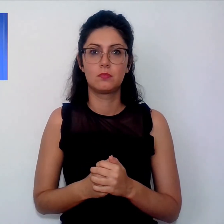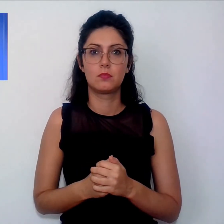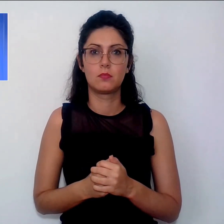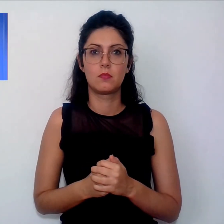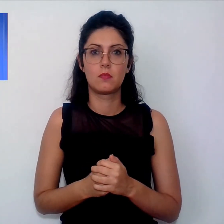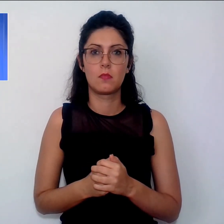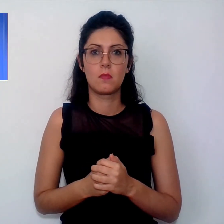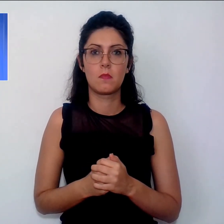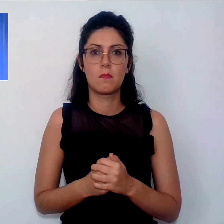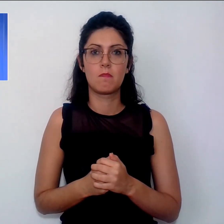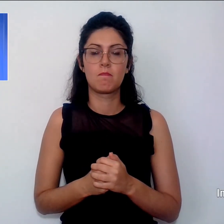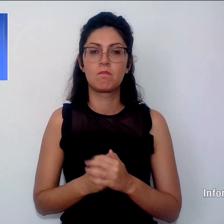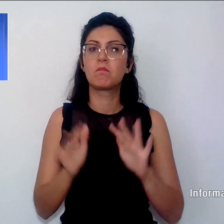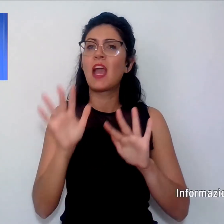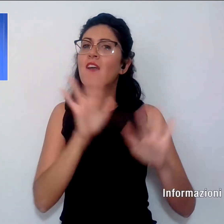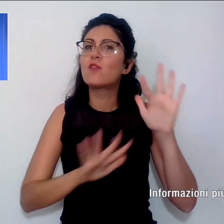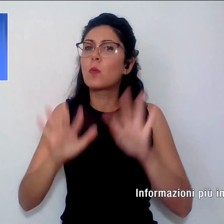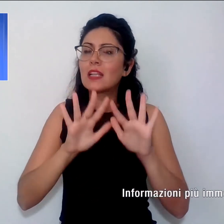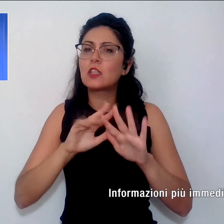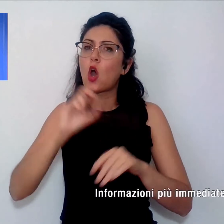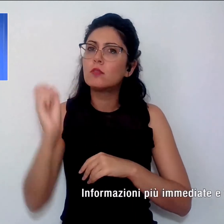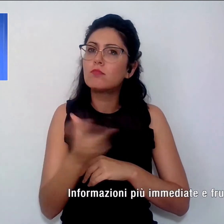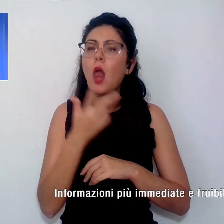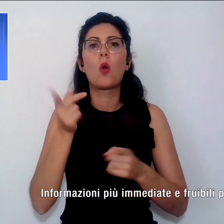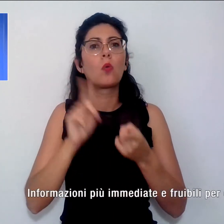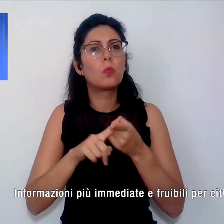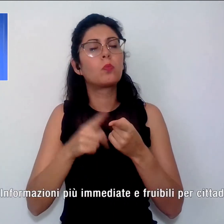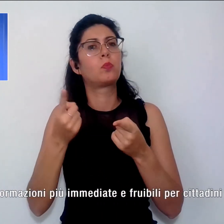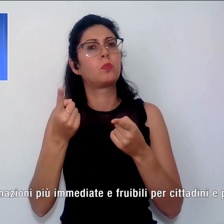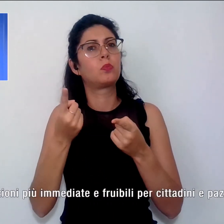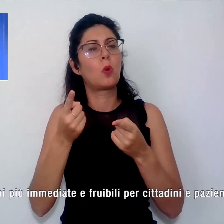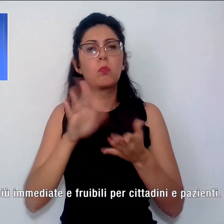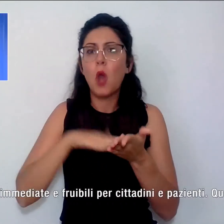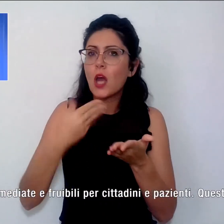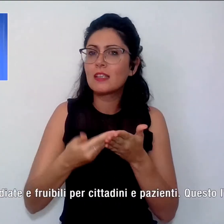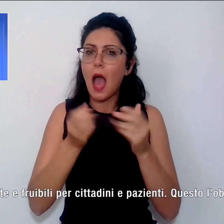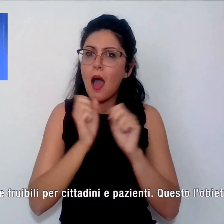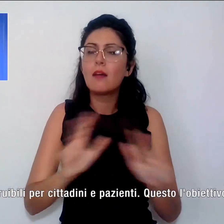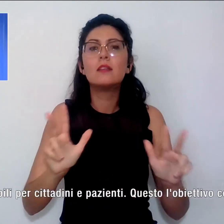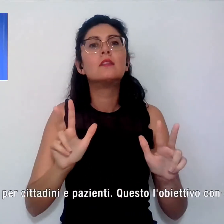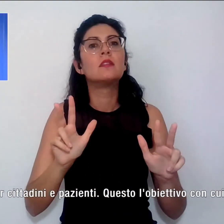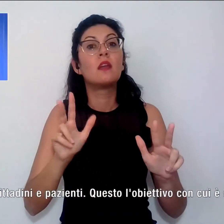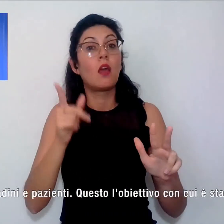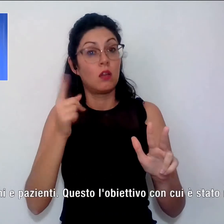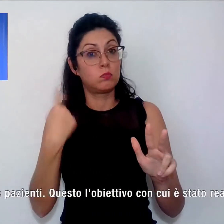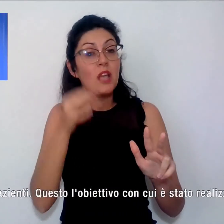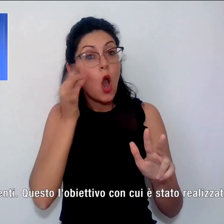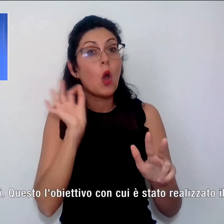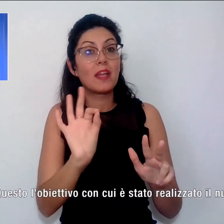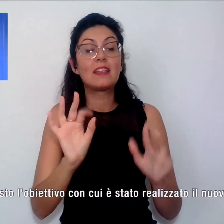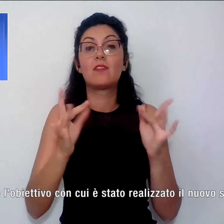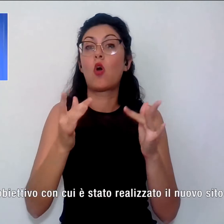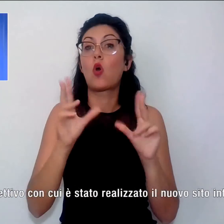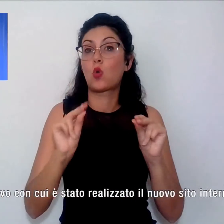E informazioni più immediate e fruibili per i cittadini e pazienti, questo è'obiettivo con cui è stato realizzato il nuovo sito